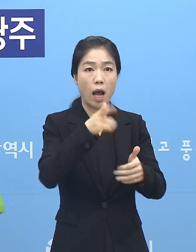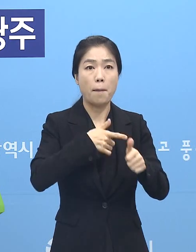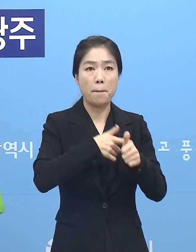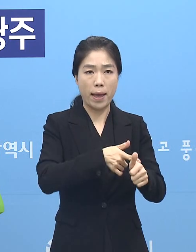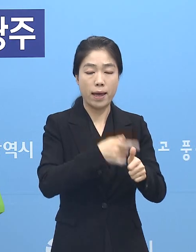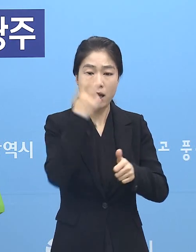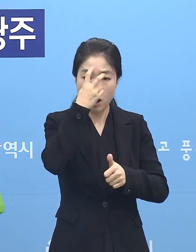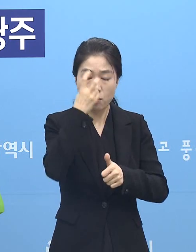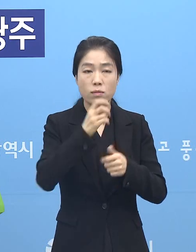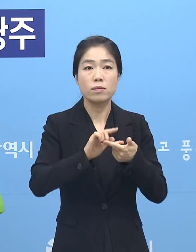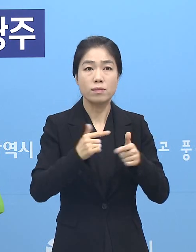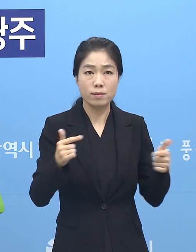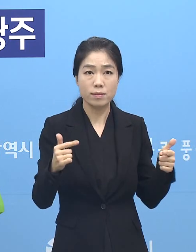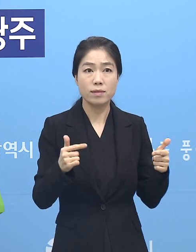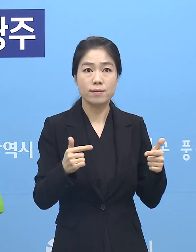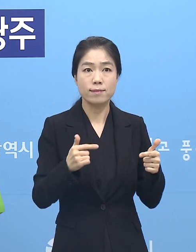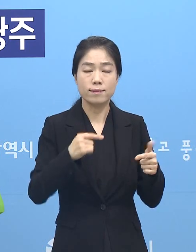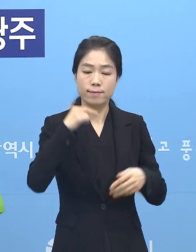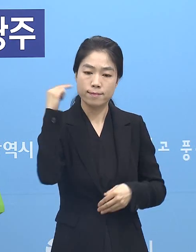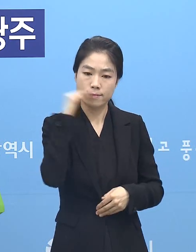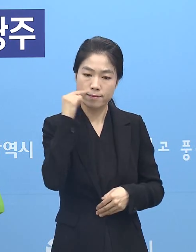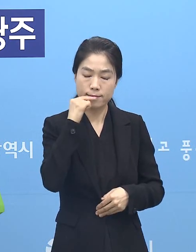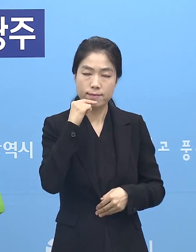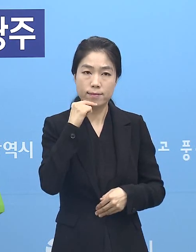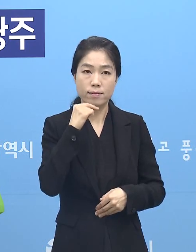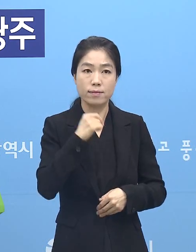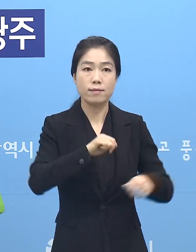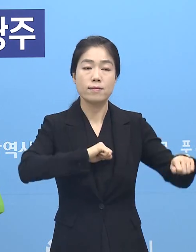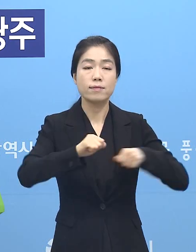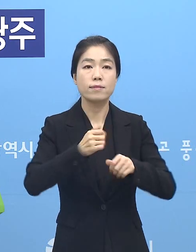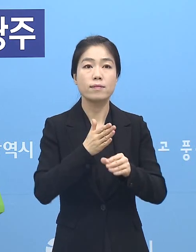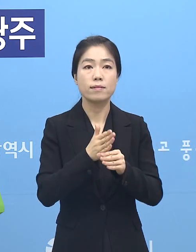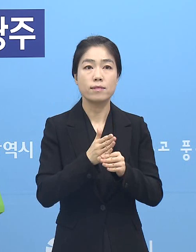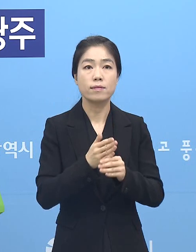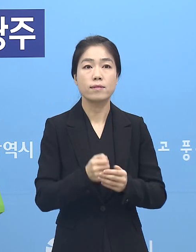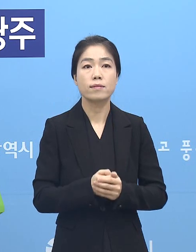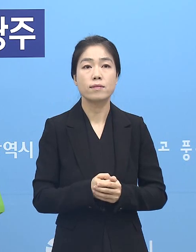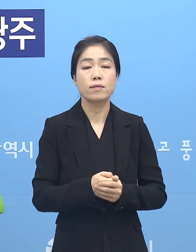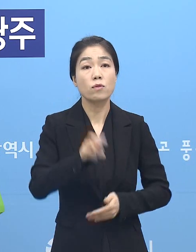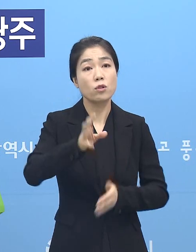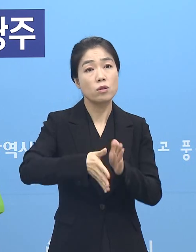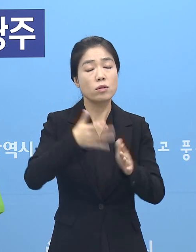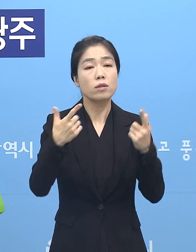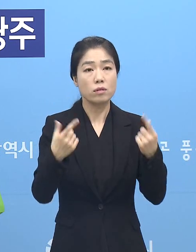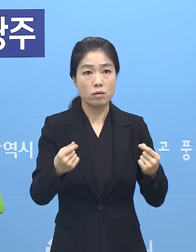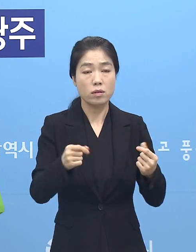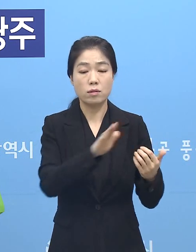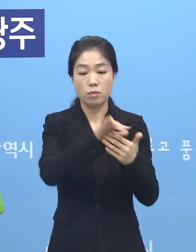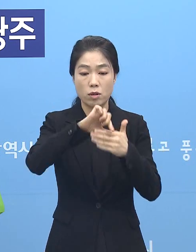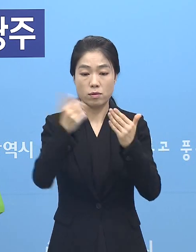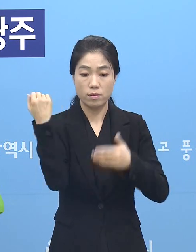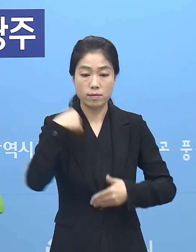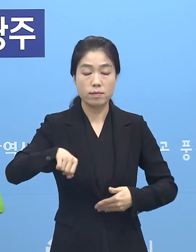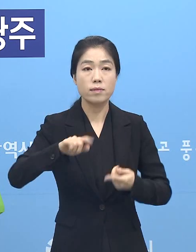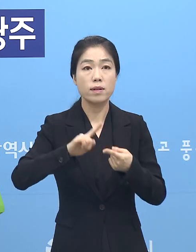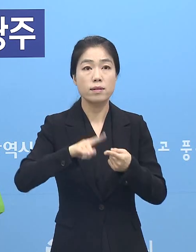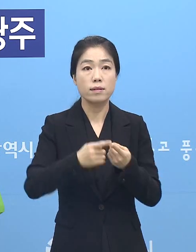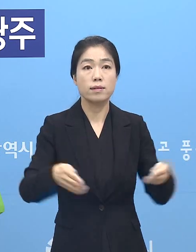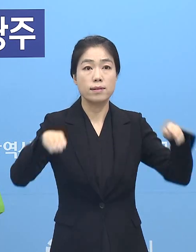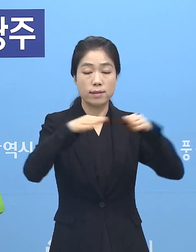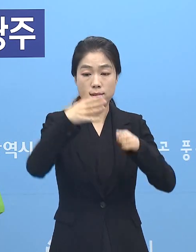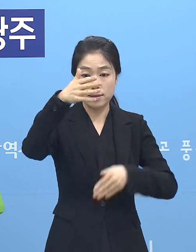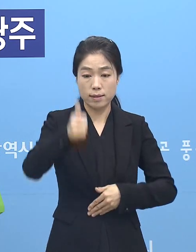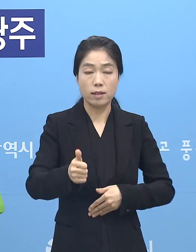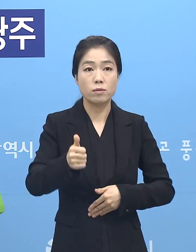청구를 검토하는 등 엄정하게 대응하고 있습니다. 우리 시도 방역수칙 위반에 대해 시설